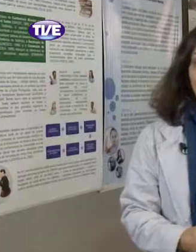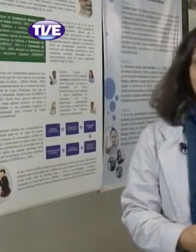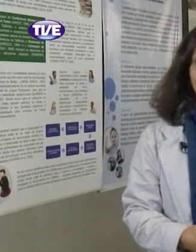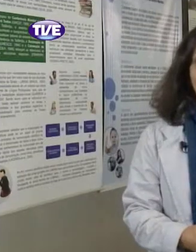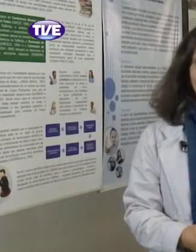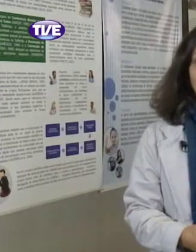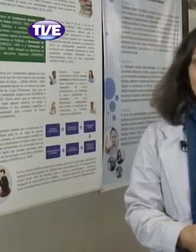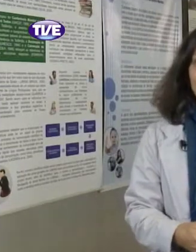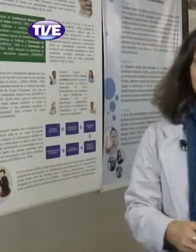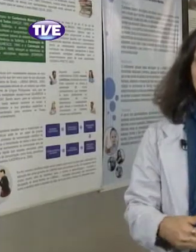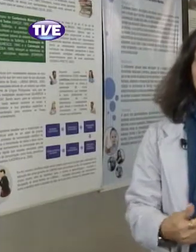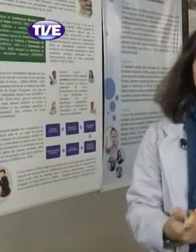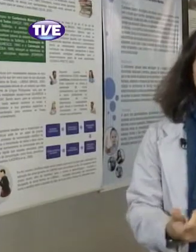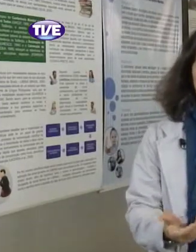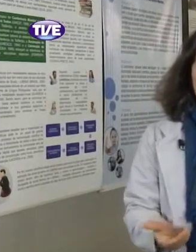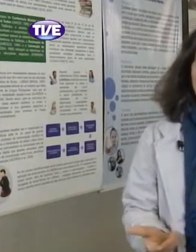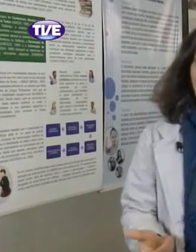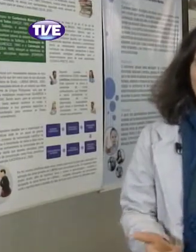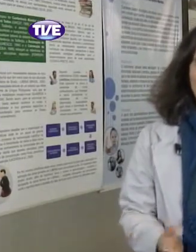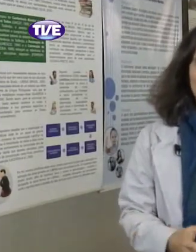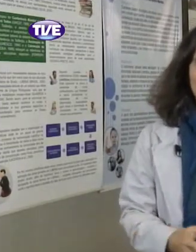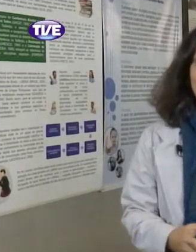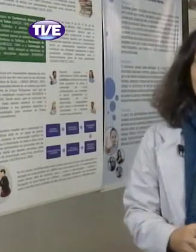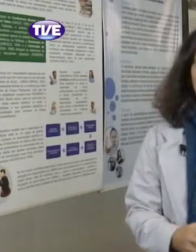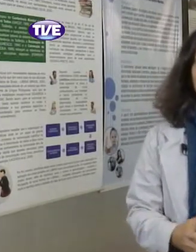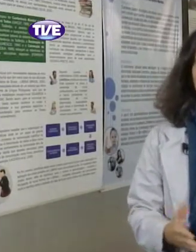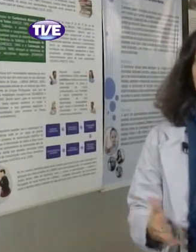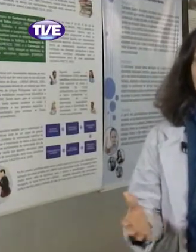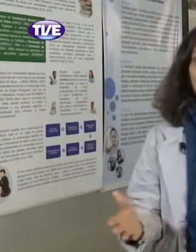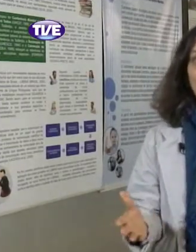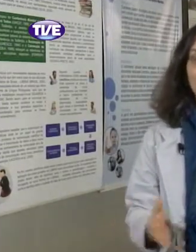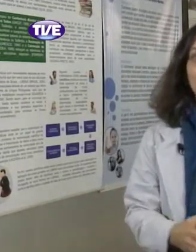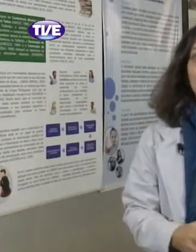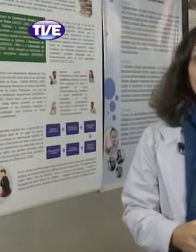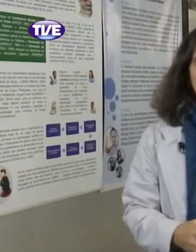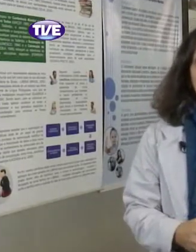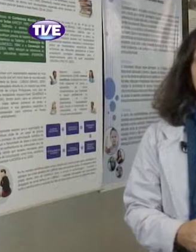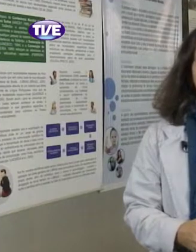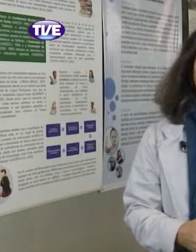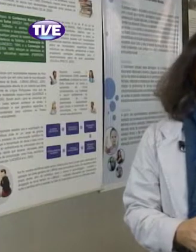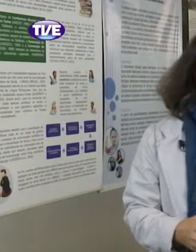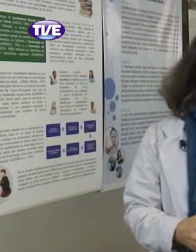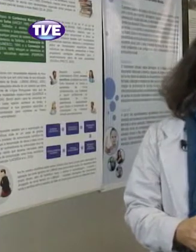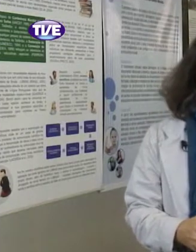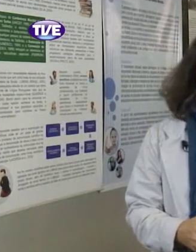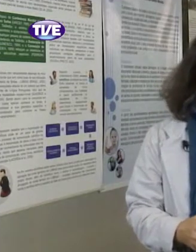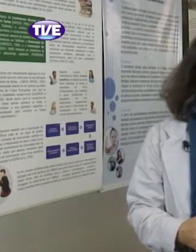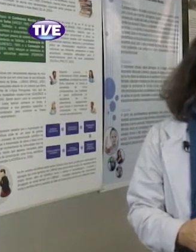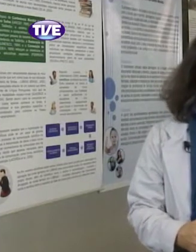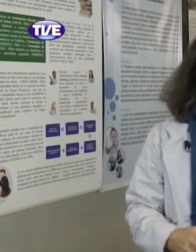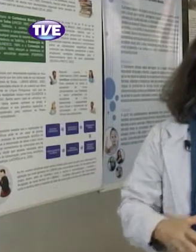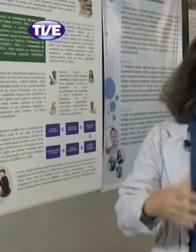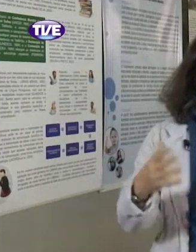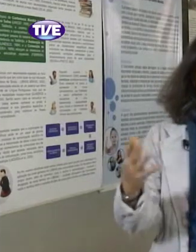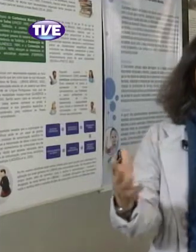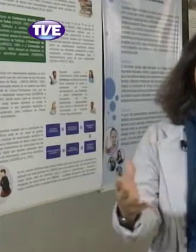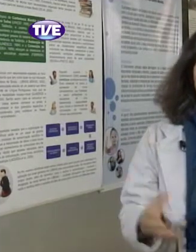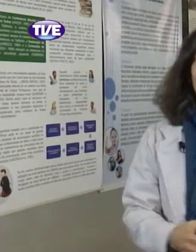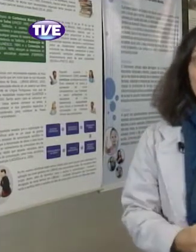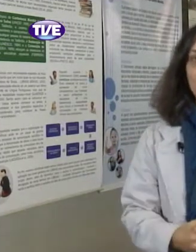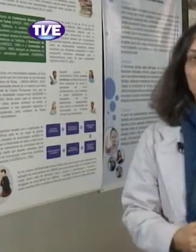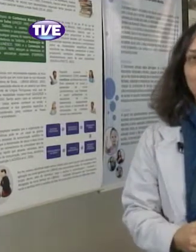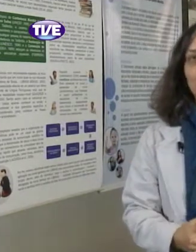Todos, esse é um dia muito especial, 26 de setembro, data de fundação da primeira